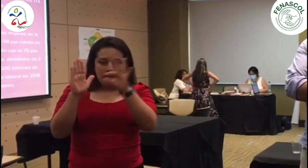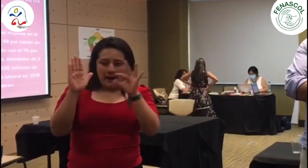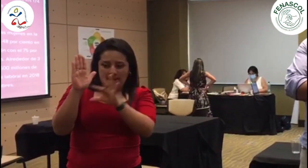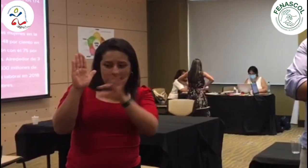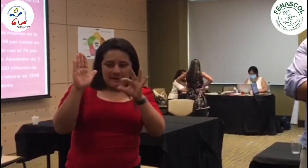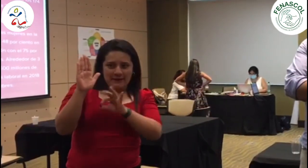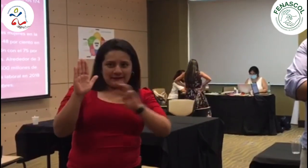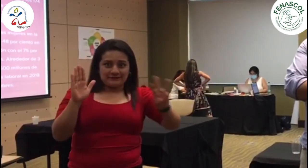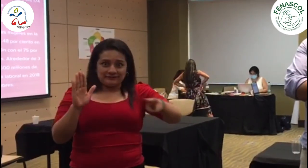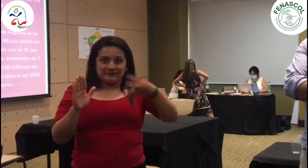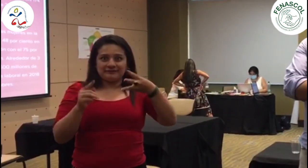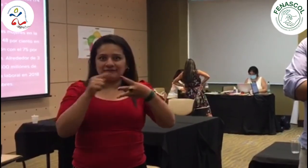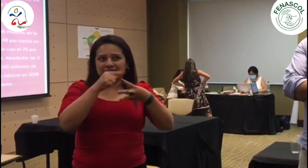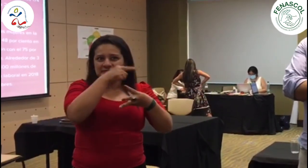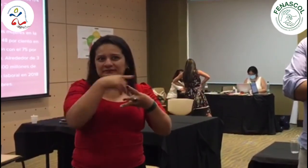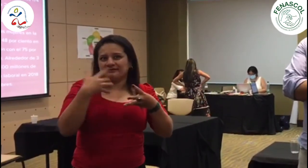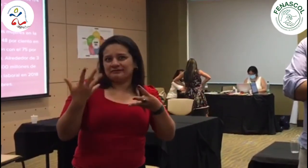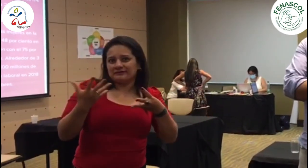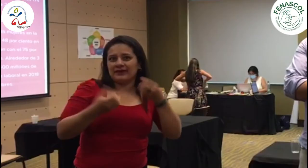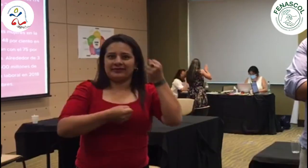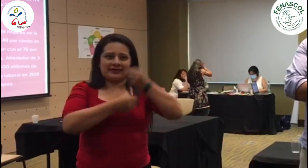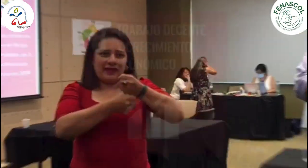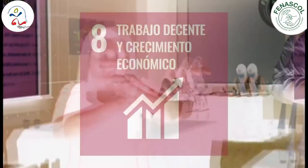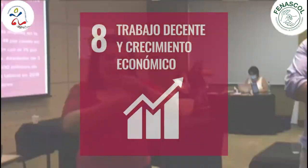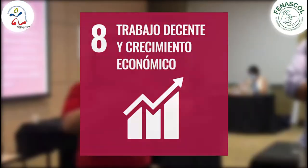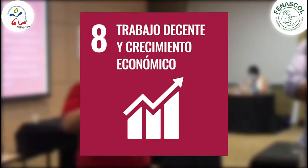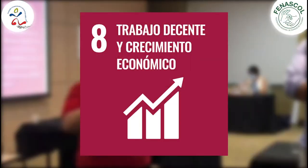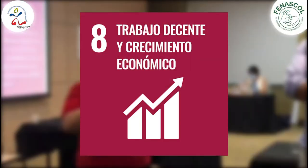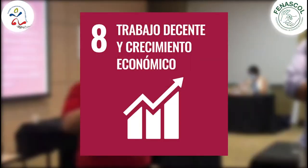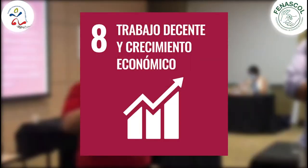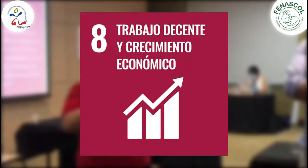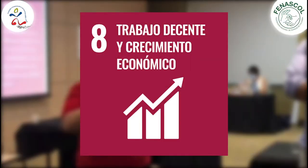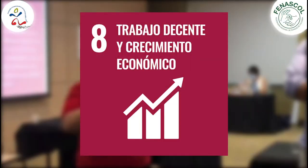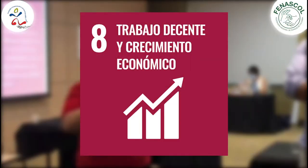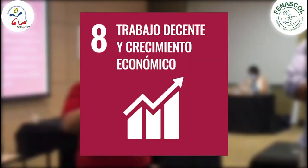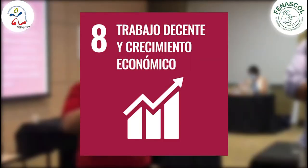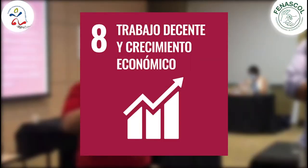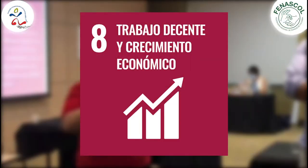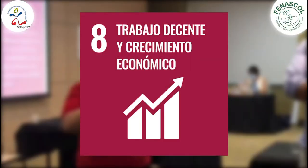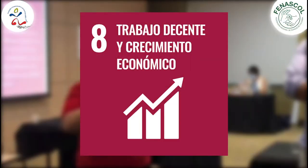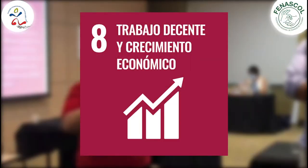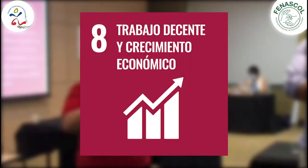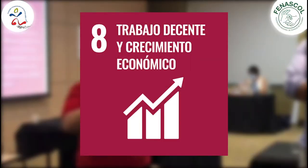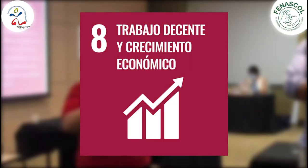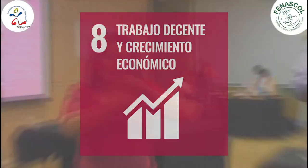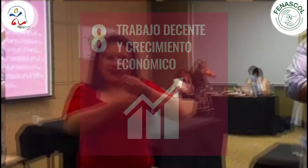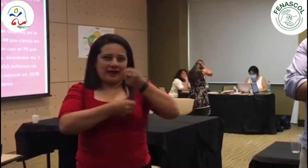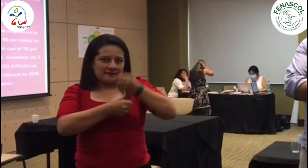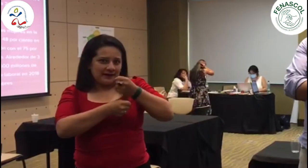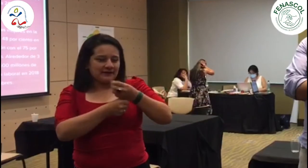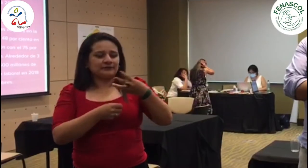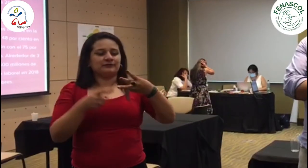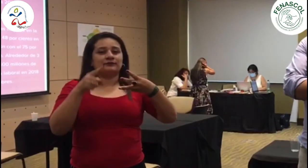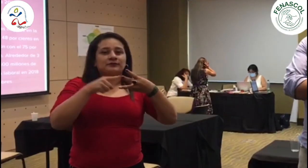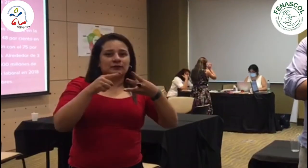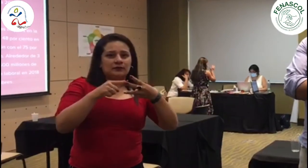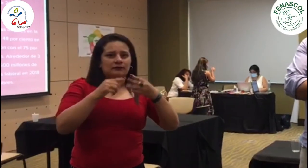como explicó Francisco, estamos concentrados en el análisis de tres de ellos, trabajo,